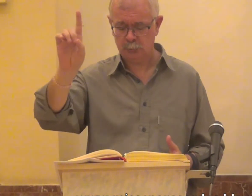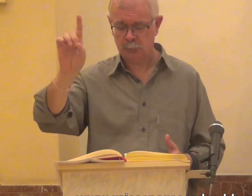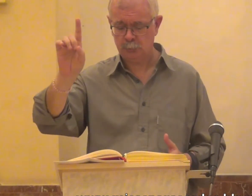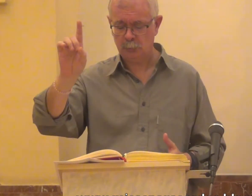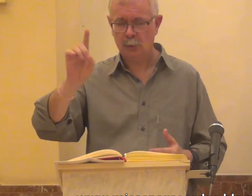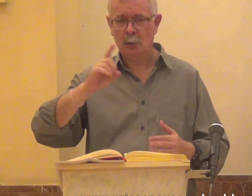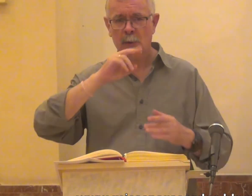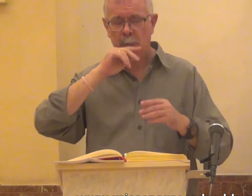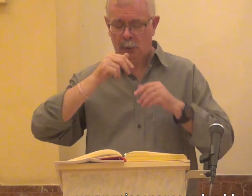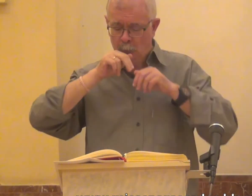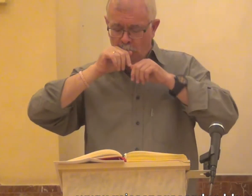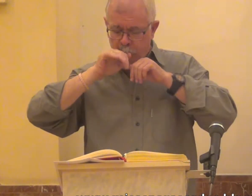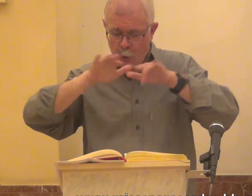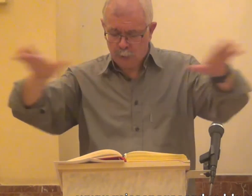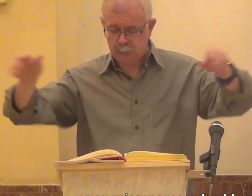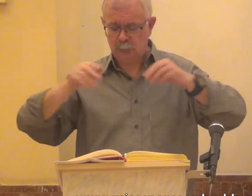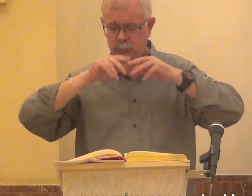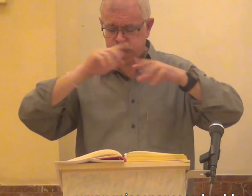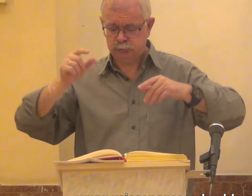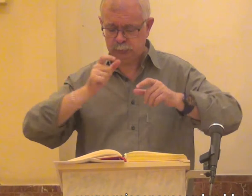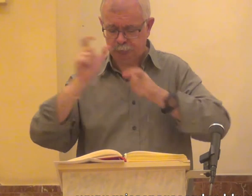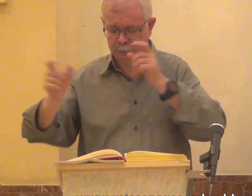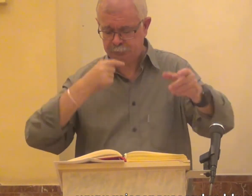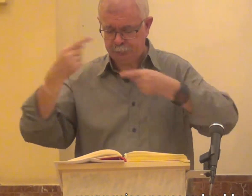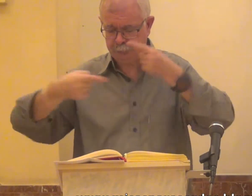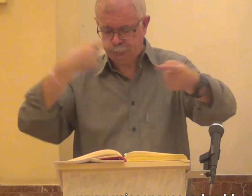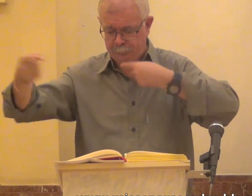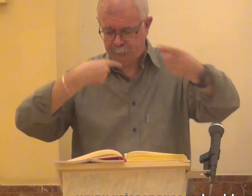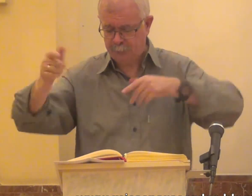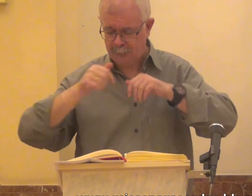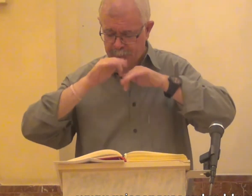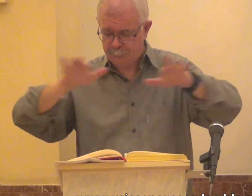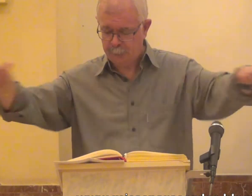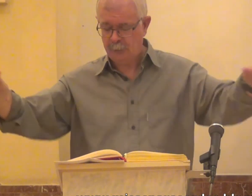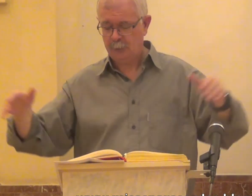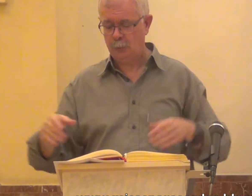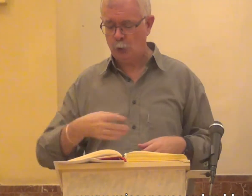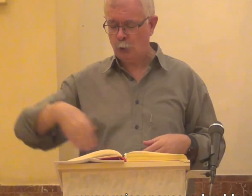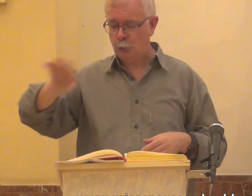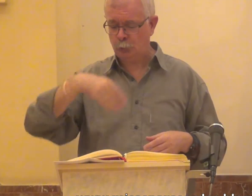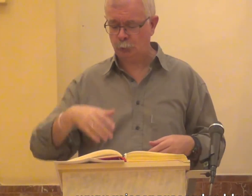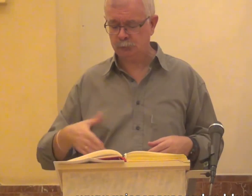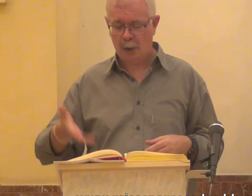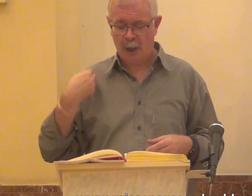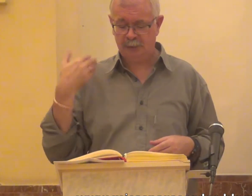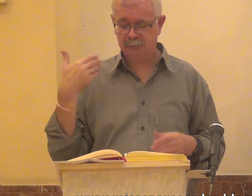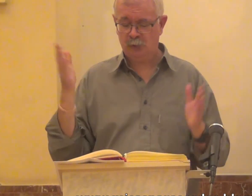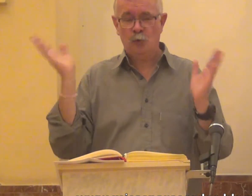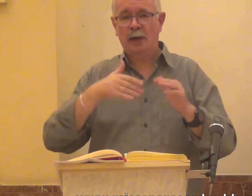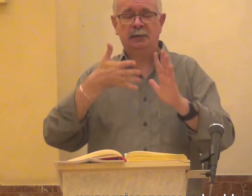había corrido de boca en boca de modo que nosotros no